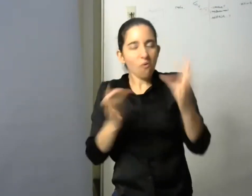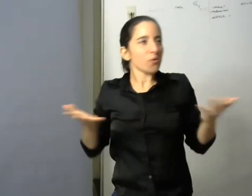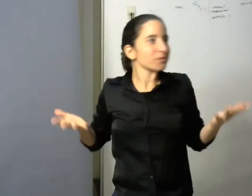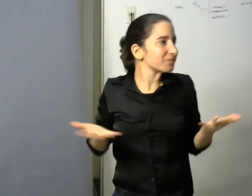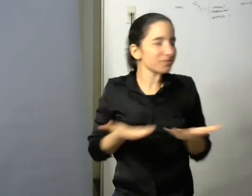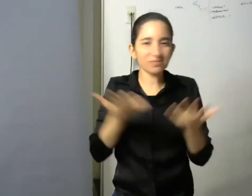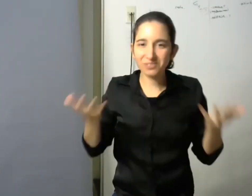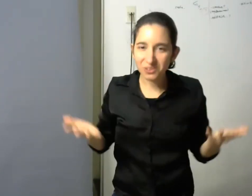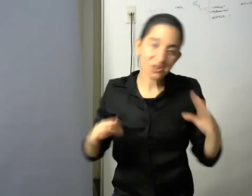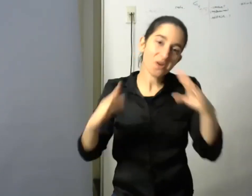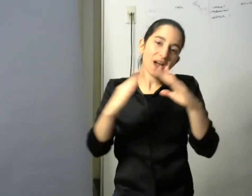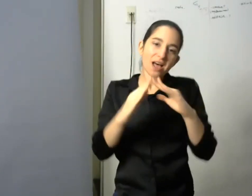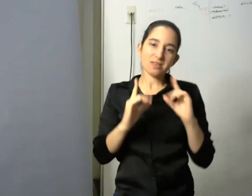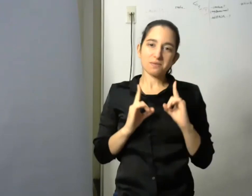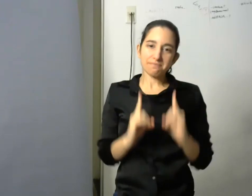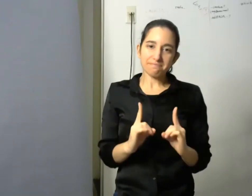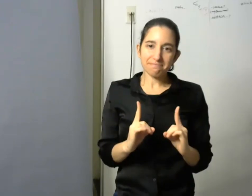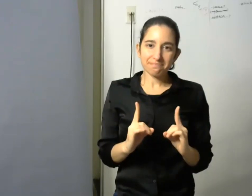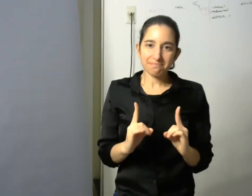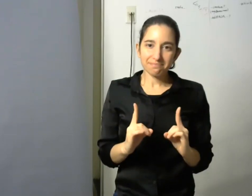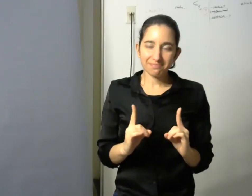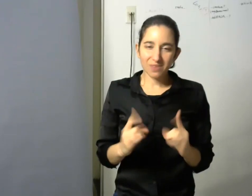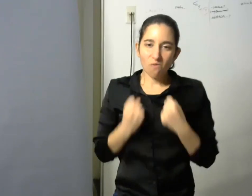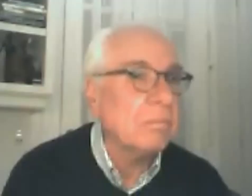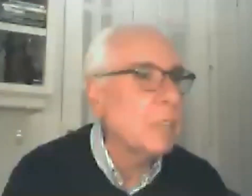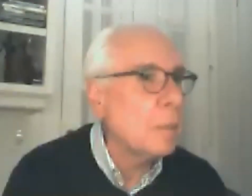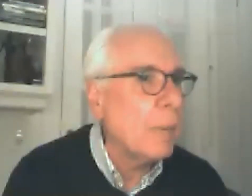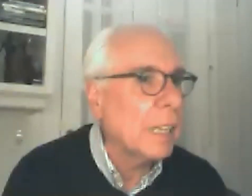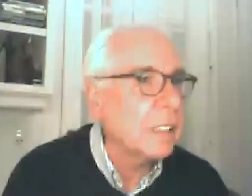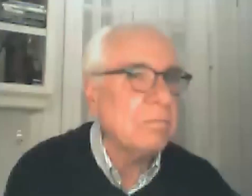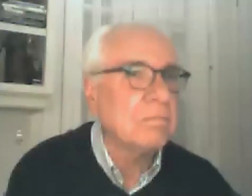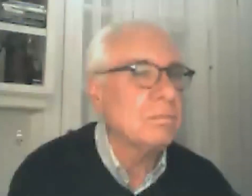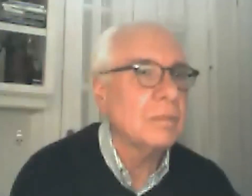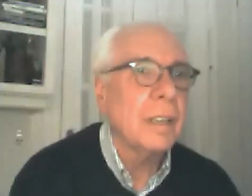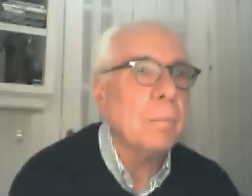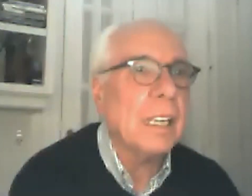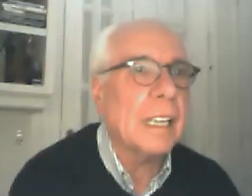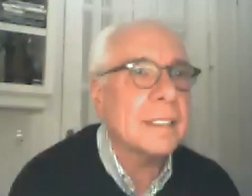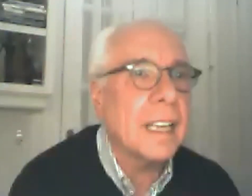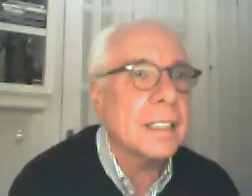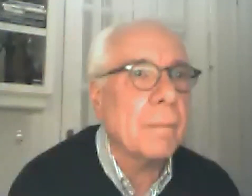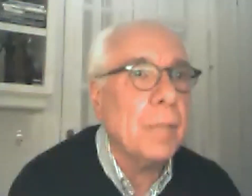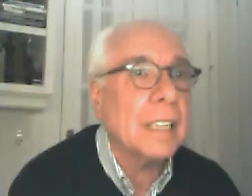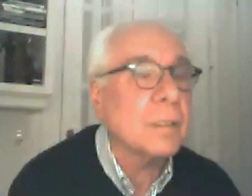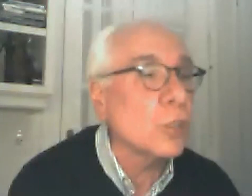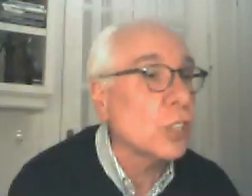casa este esfuerzo así que de mi parte mil gracias miles de emociones